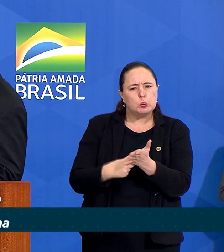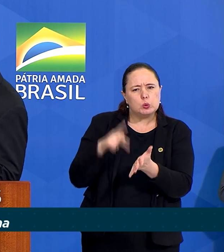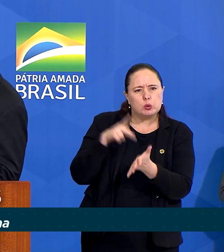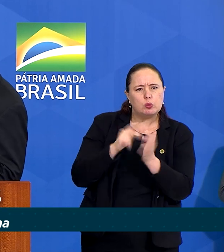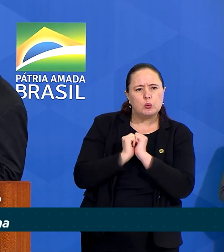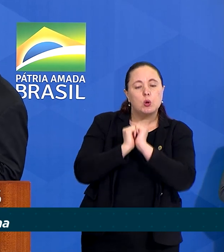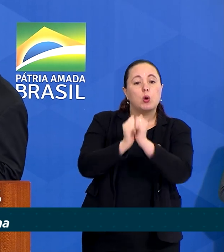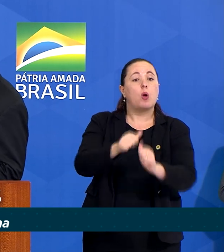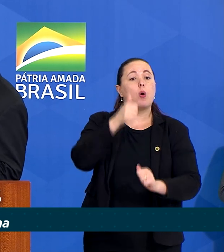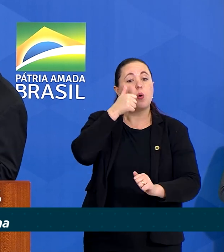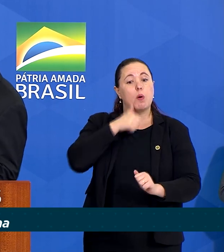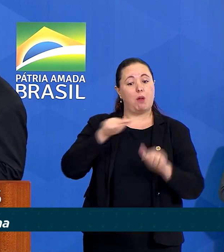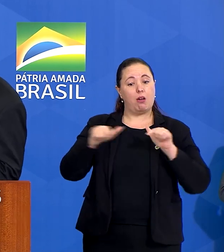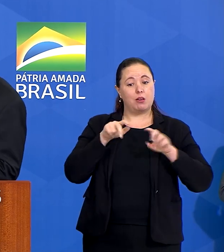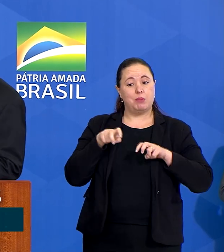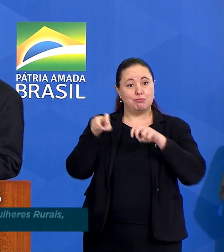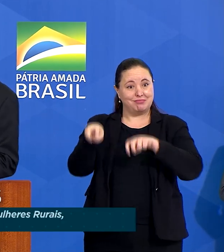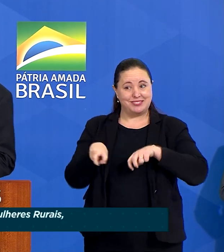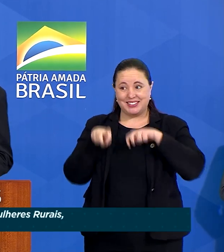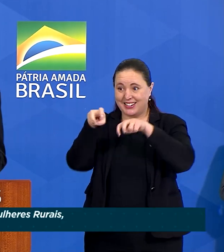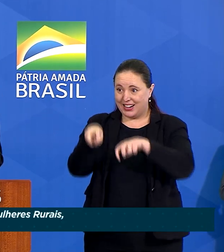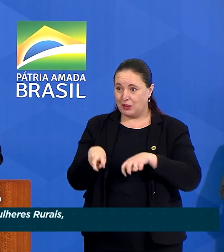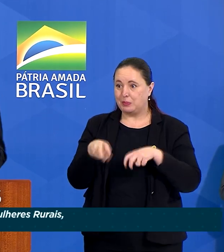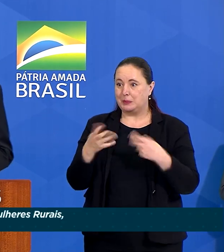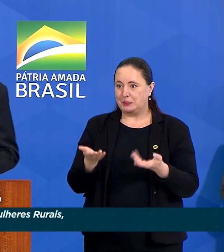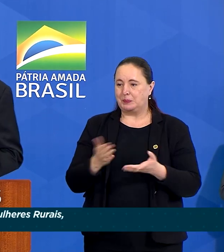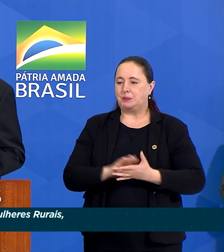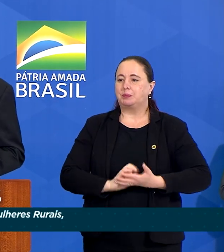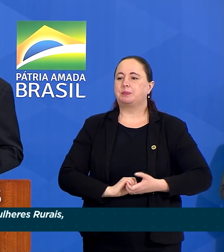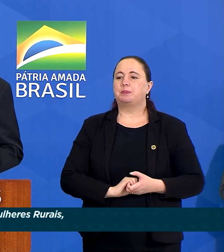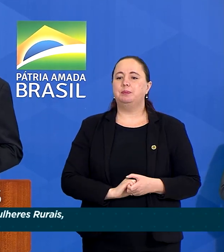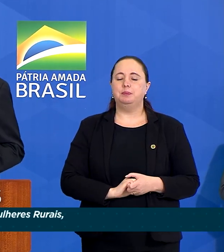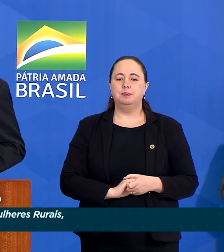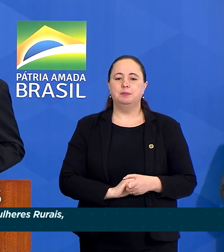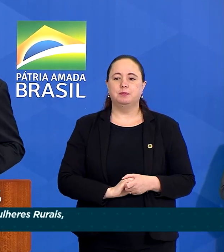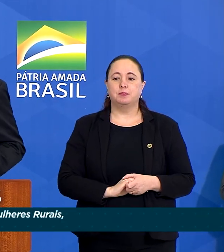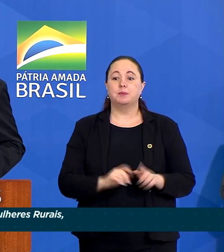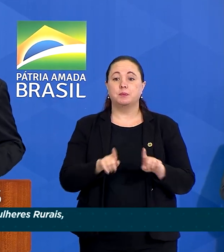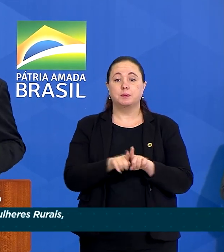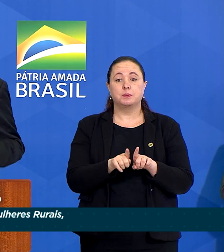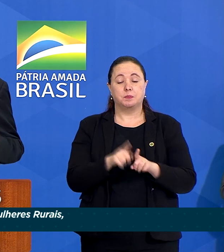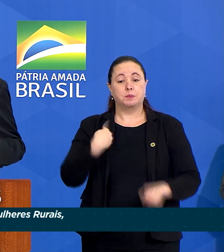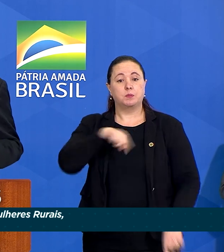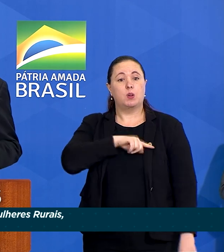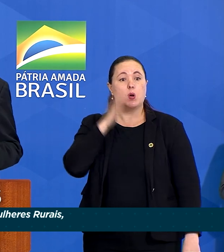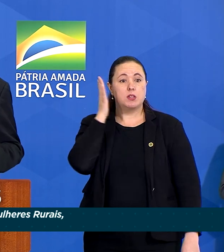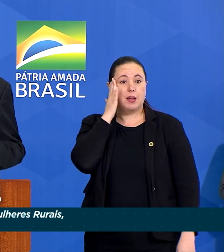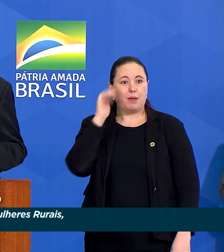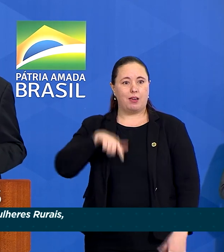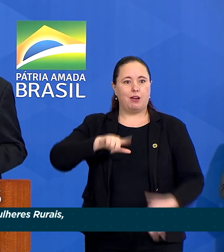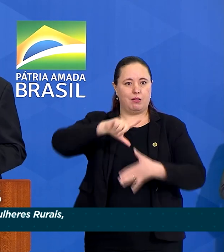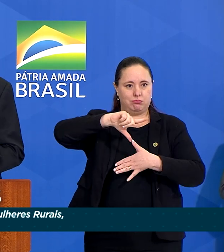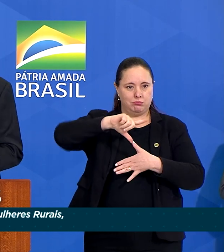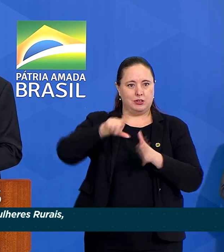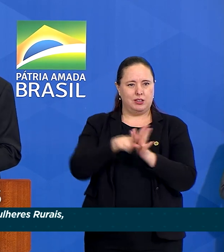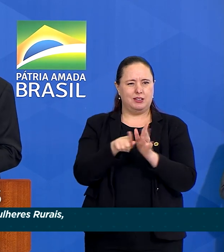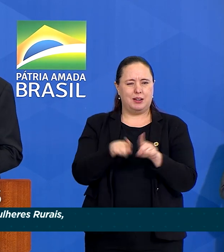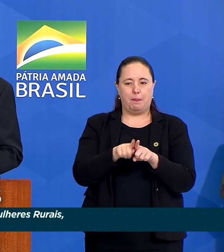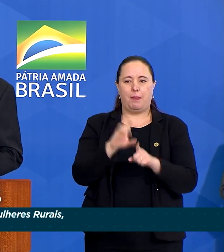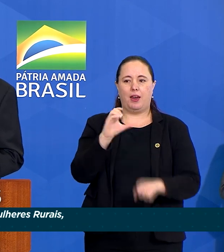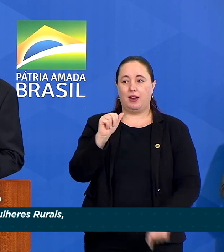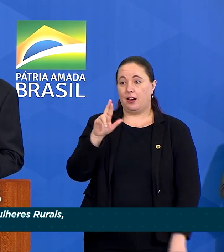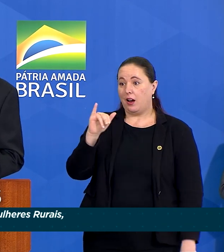com as mulheres do campo, com as mulheres rurais. Sabemos que na América Latina e no Caribe,